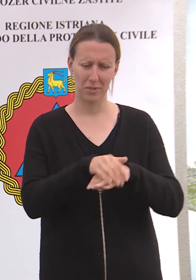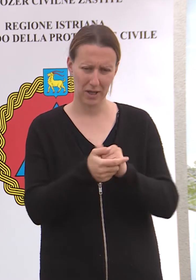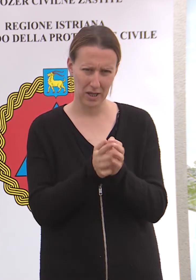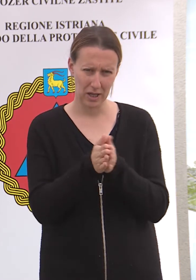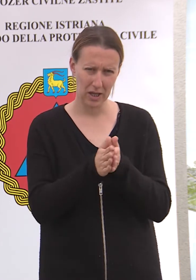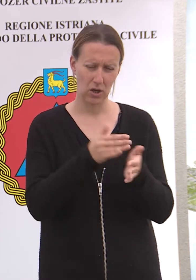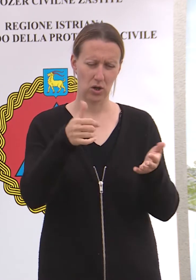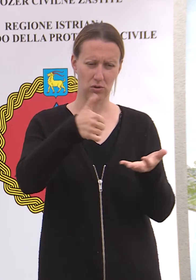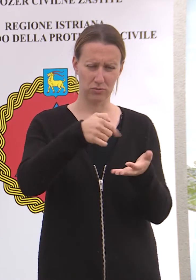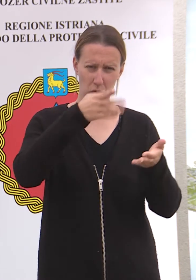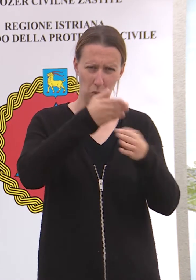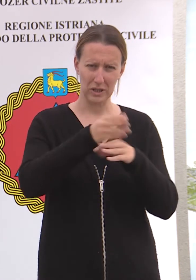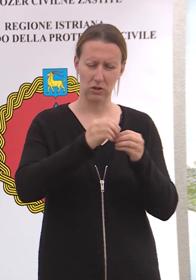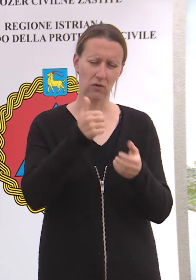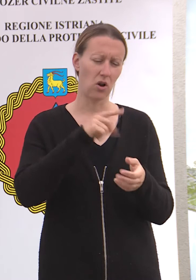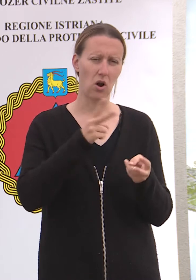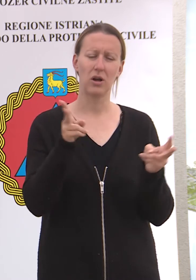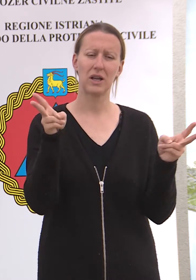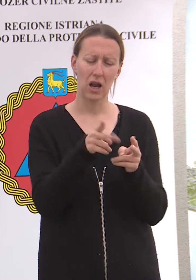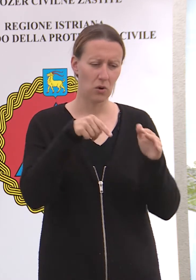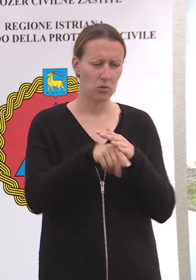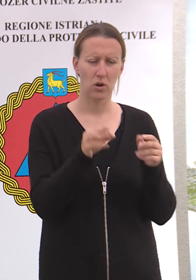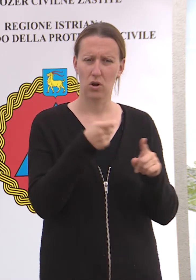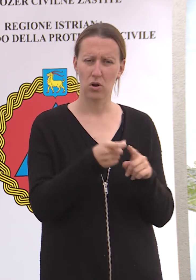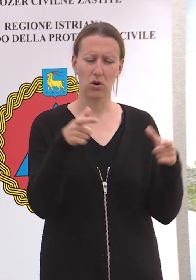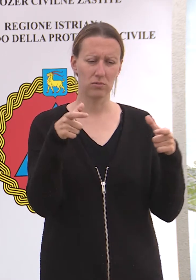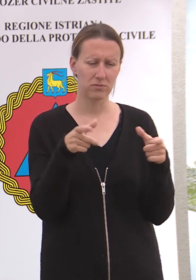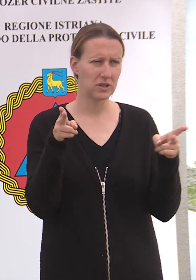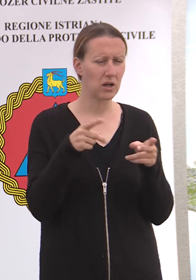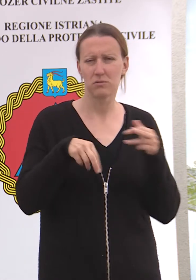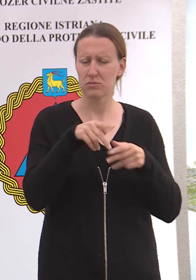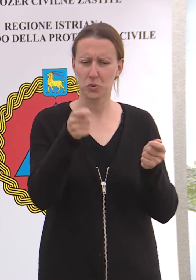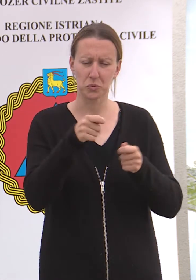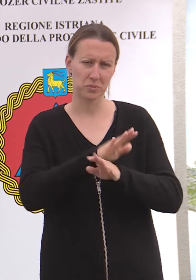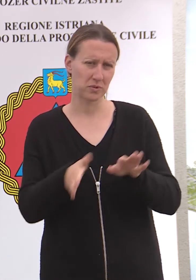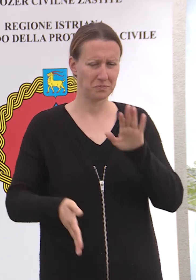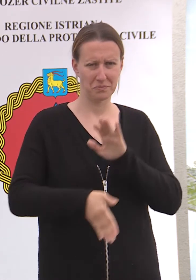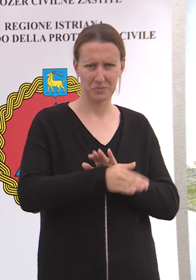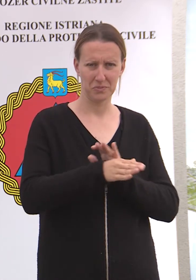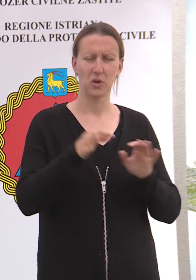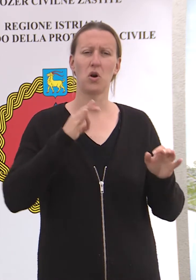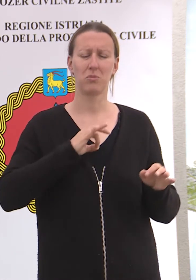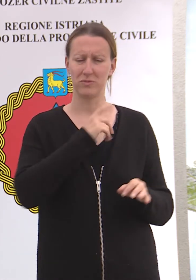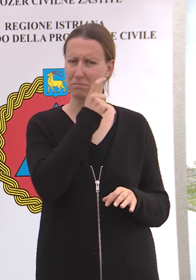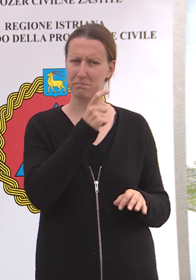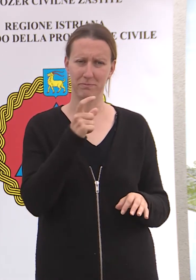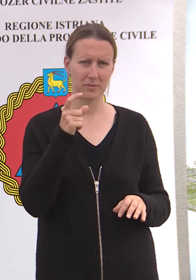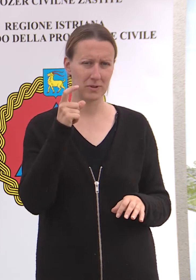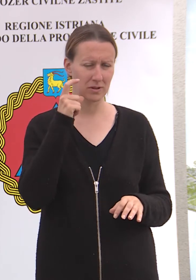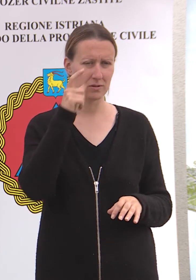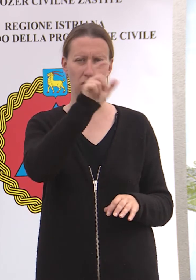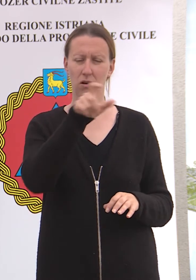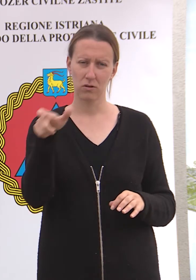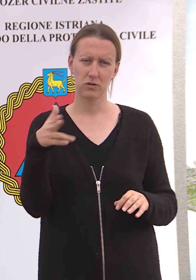ruku uprilikom ulaska malog broja ljudi kraćeg zadržavanju u zatvorenim objektima, mjere obveznog nošenja maskica za